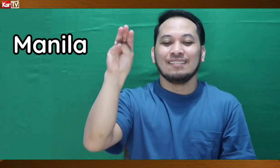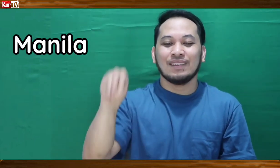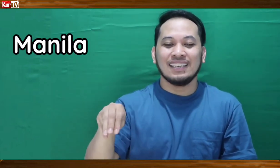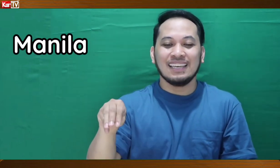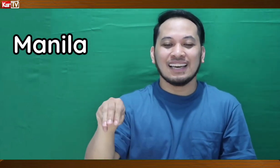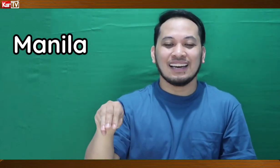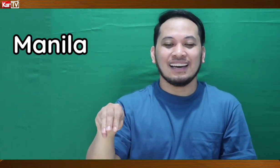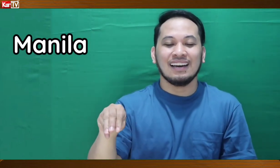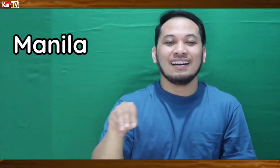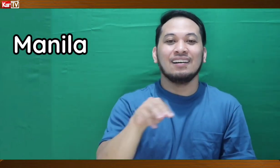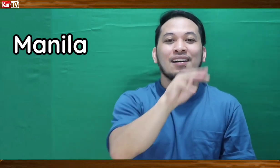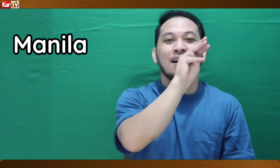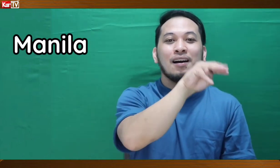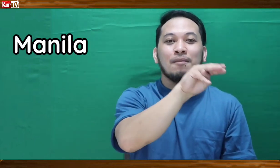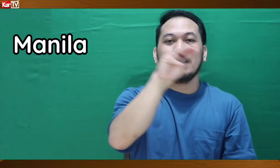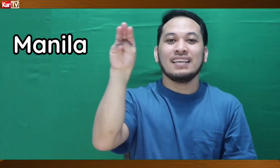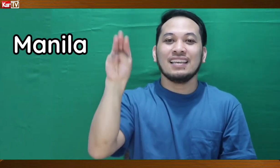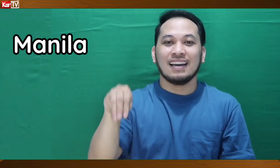Manila. Manila.